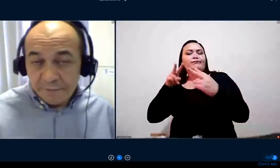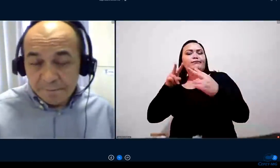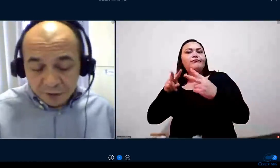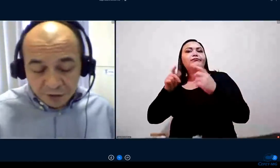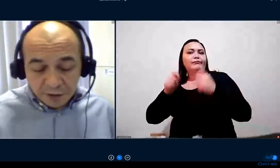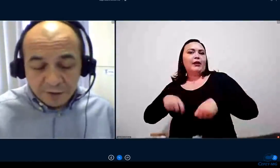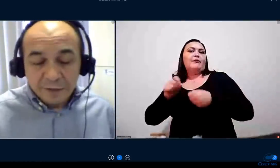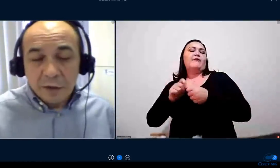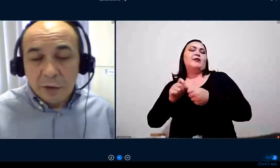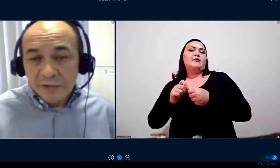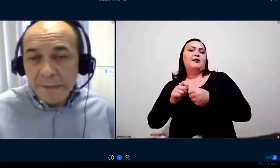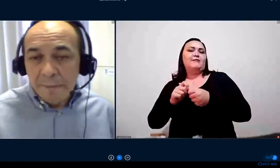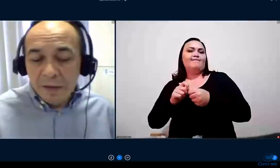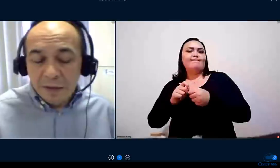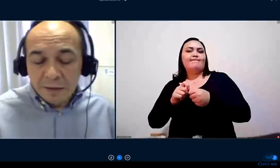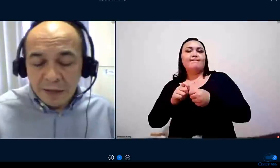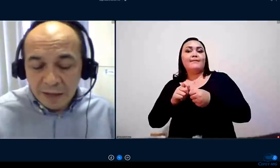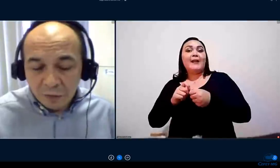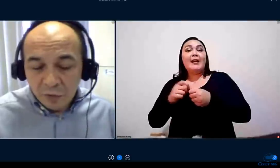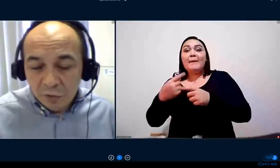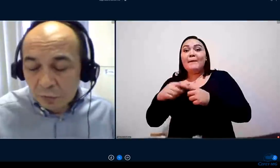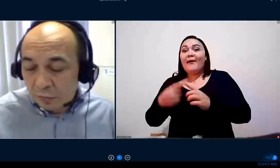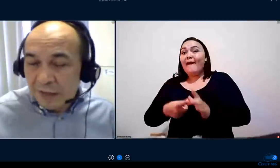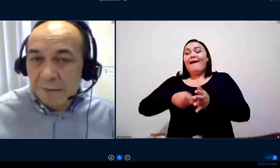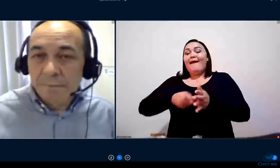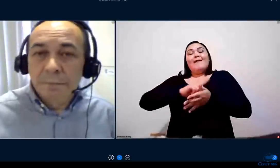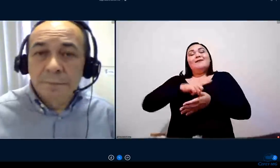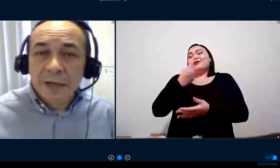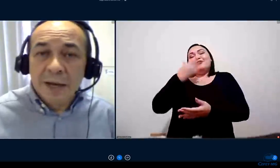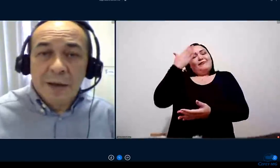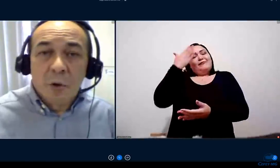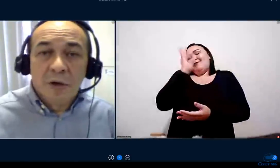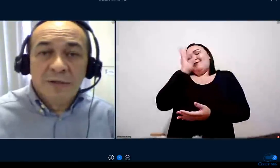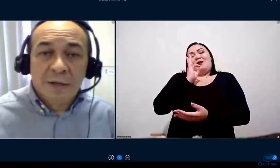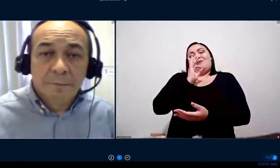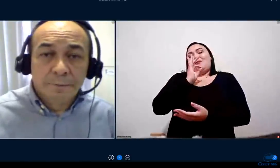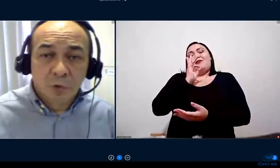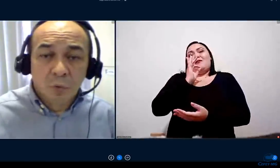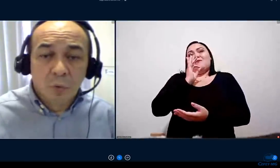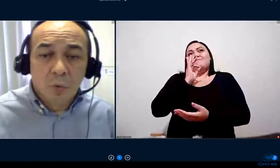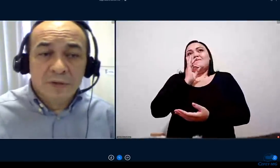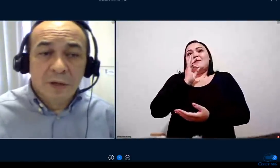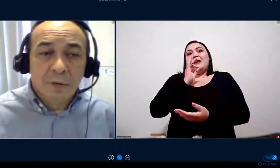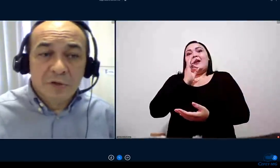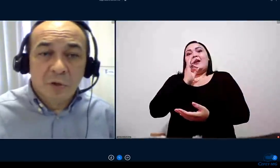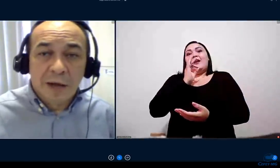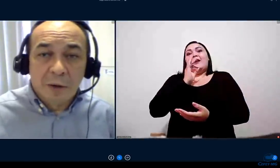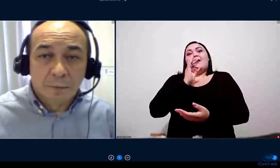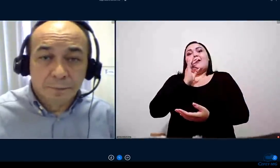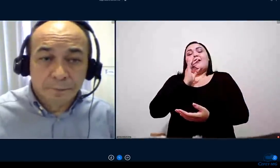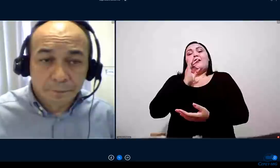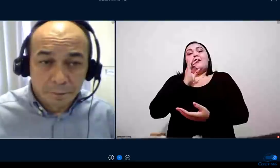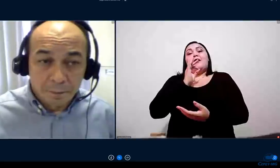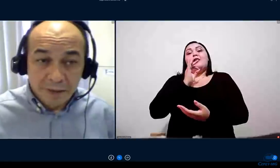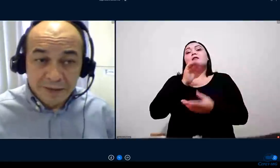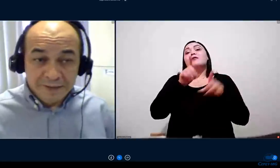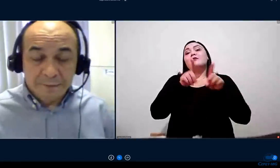esses indicadores, que a gente até então não sabia do estudo do nosso Conselho Nacional.